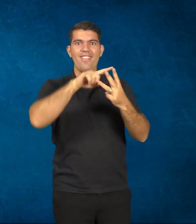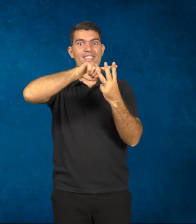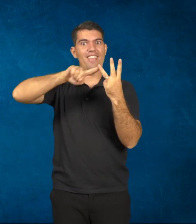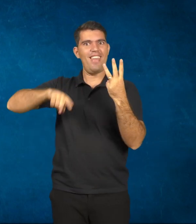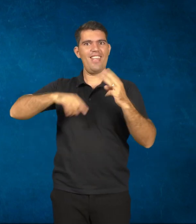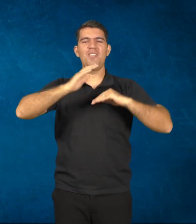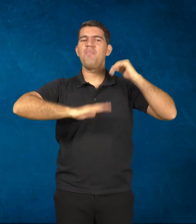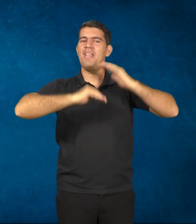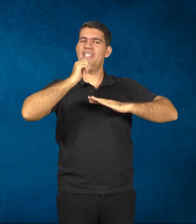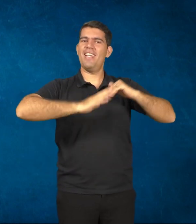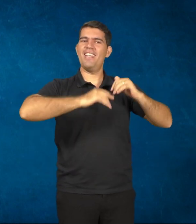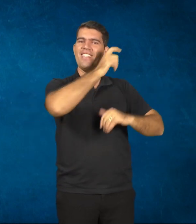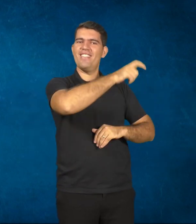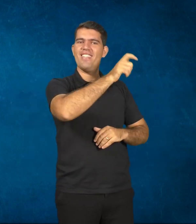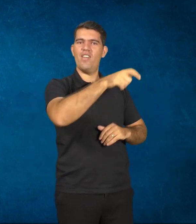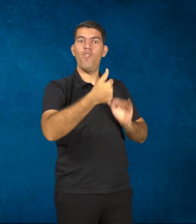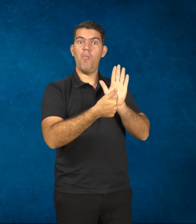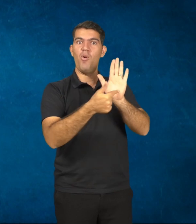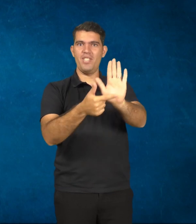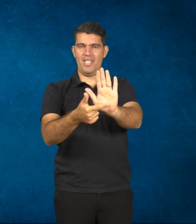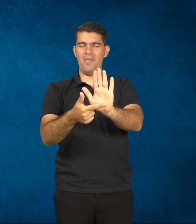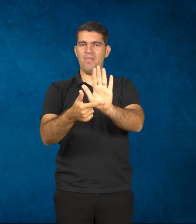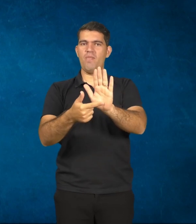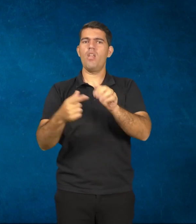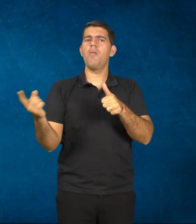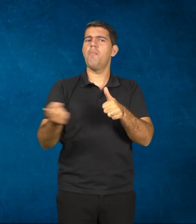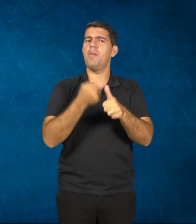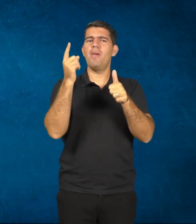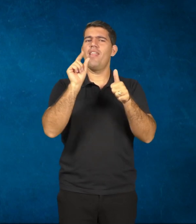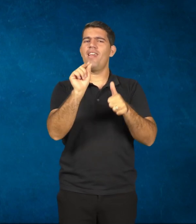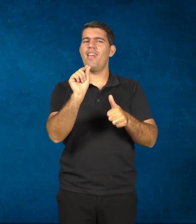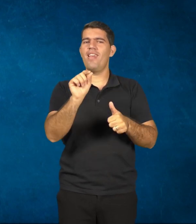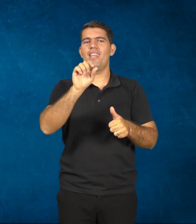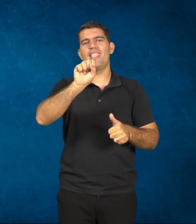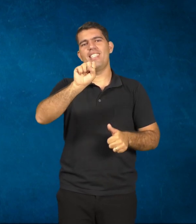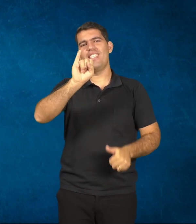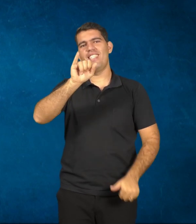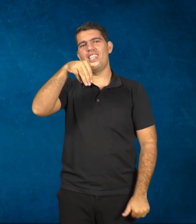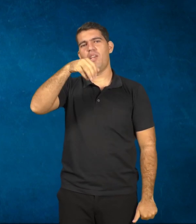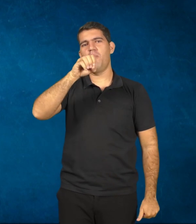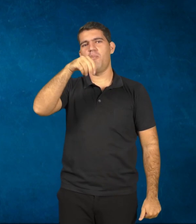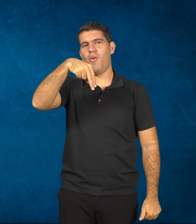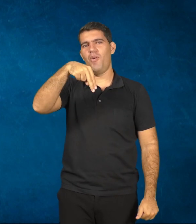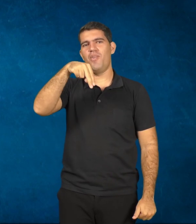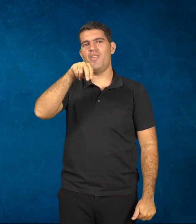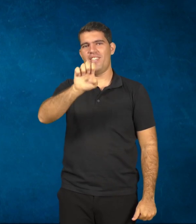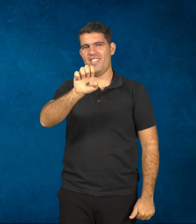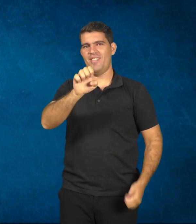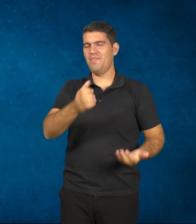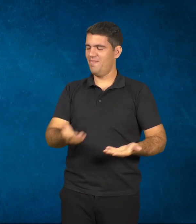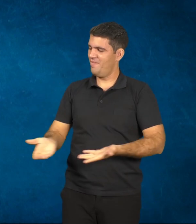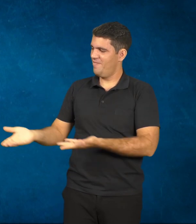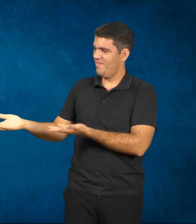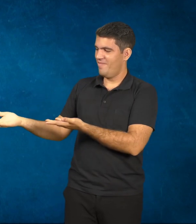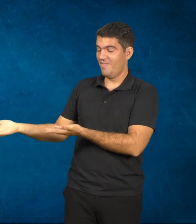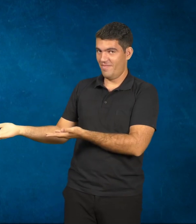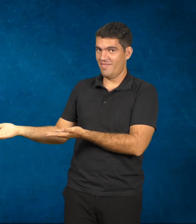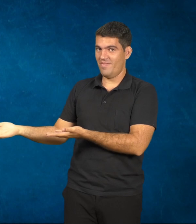começar mostrando-os para vocês. Primeiro, Simone Monteiro Araújo. Ela é gerente de Mídia e Educação da Secretaria